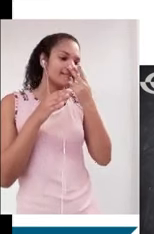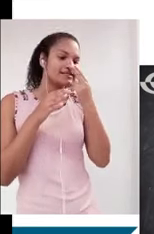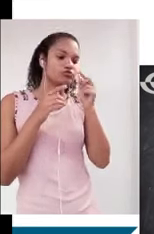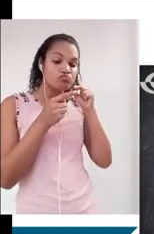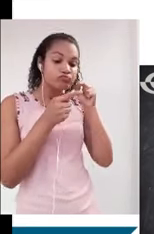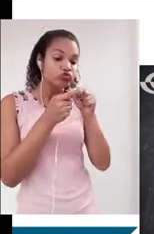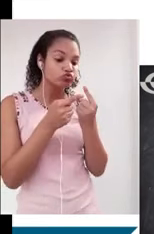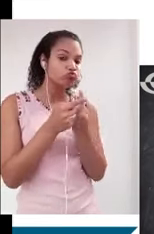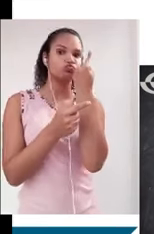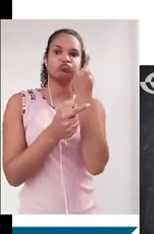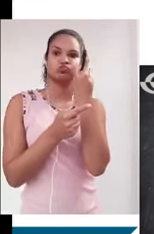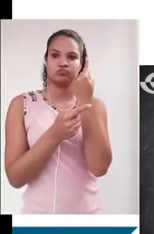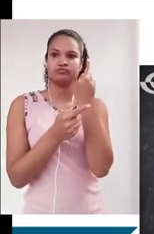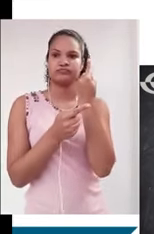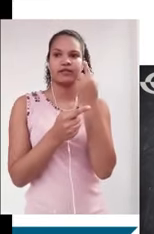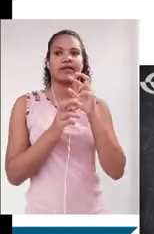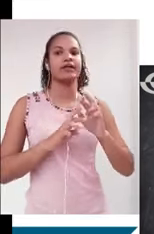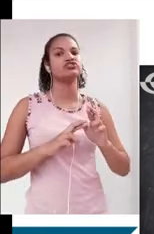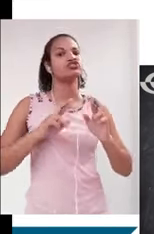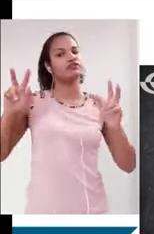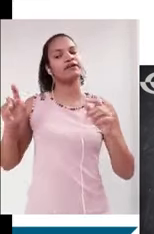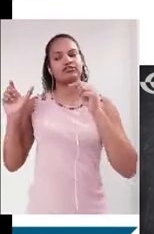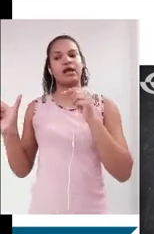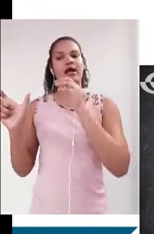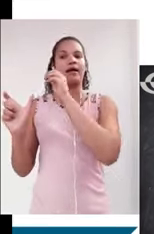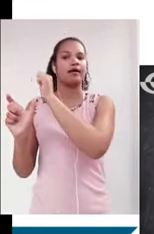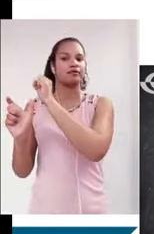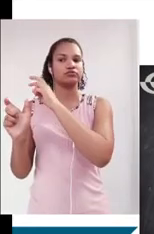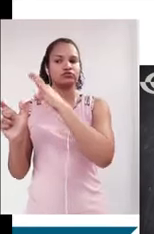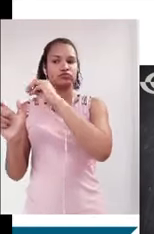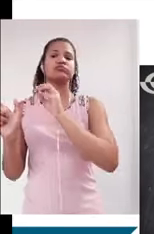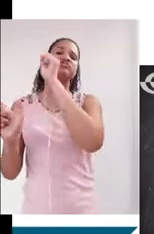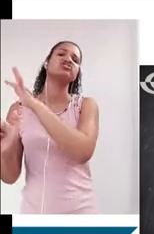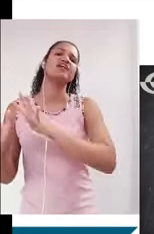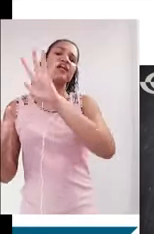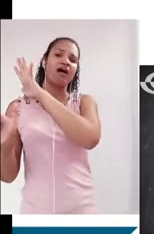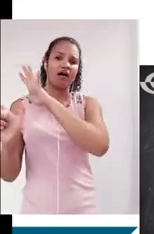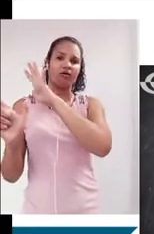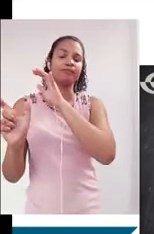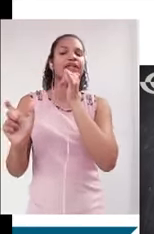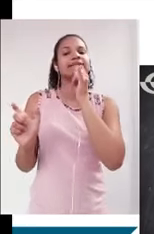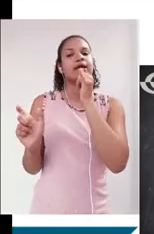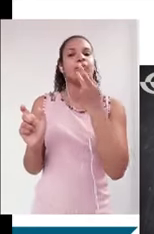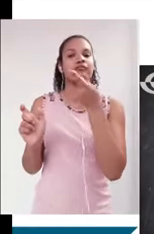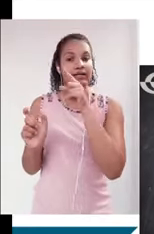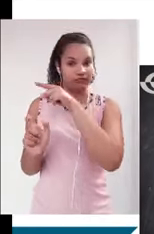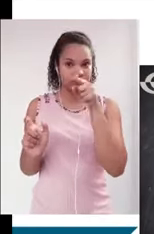direcionada. É diferente de assunto. O assunto, ele é muito mais geral. Eu falei com vocês de taxa de